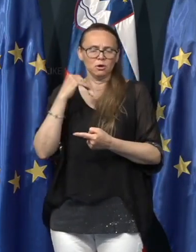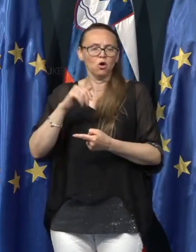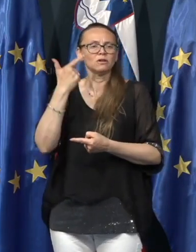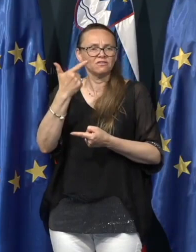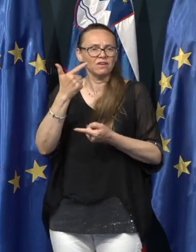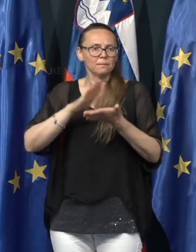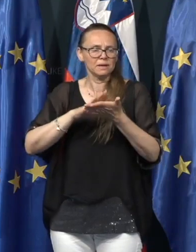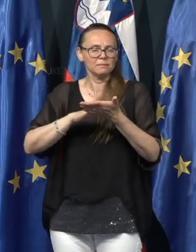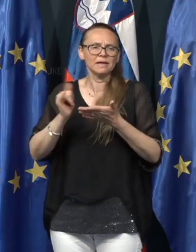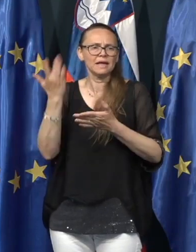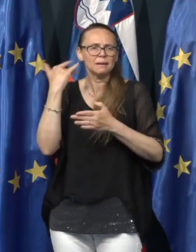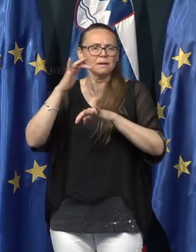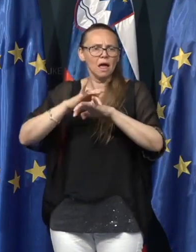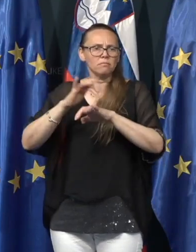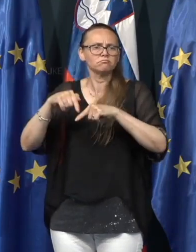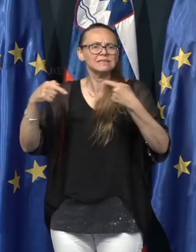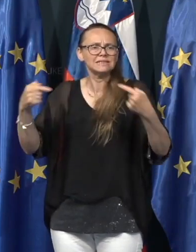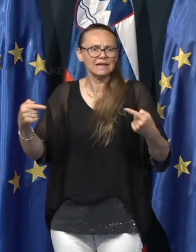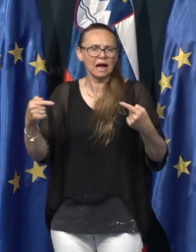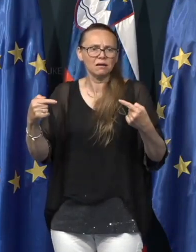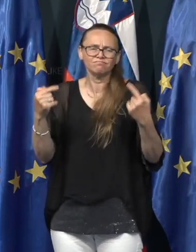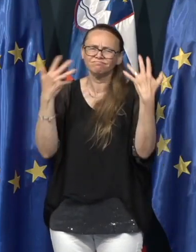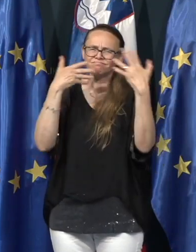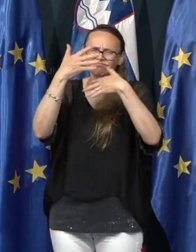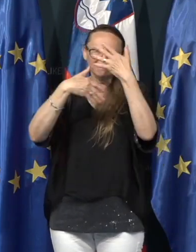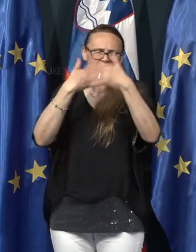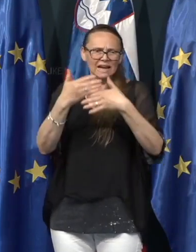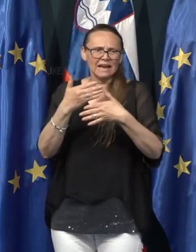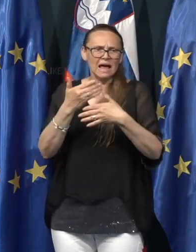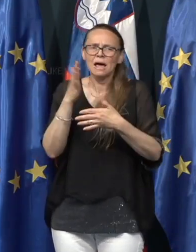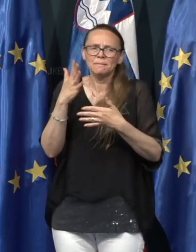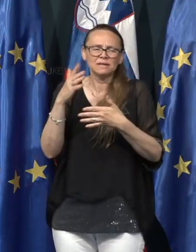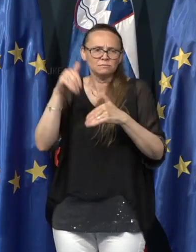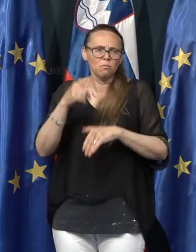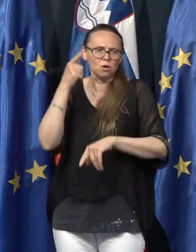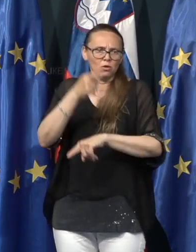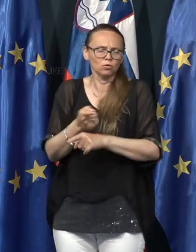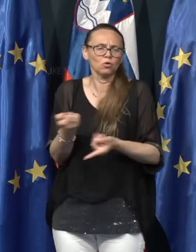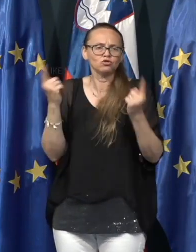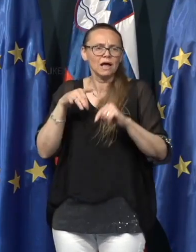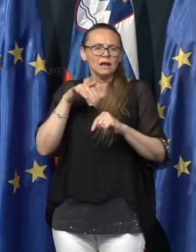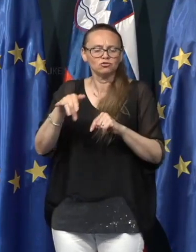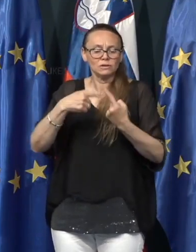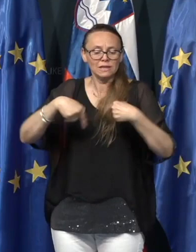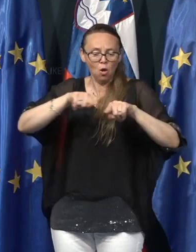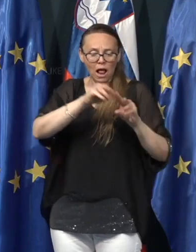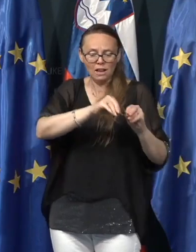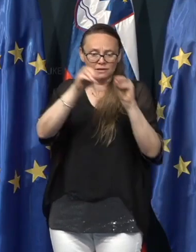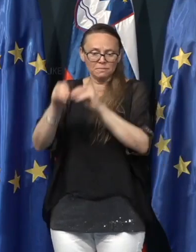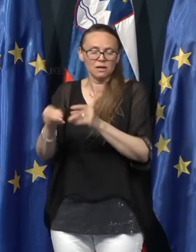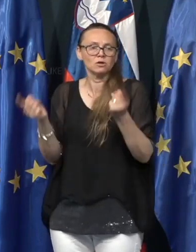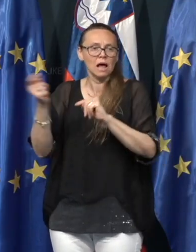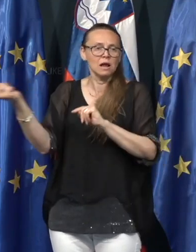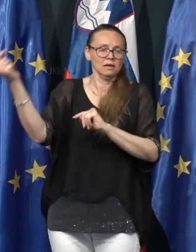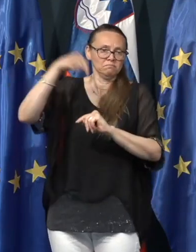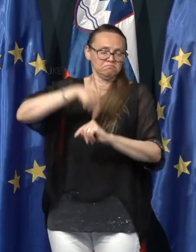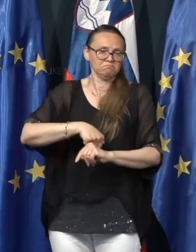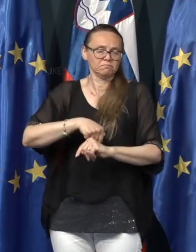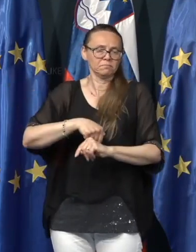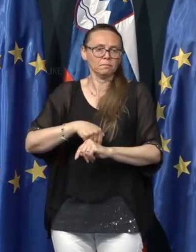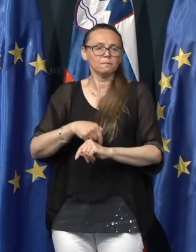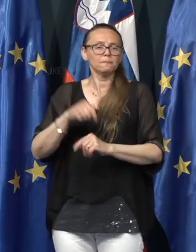epidemiološka slika zabrisana in nismo mogli zaključiti, ali je prišlo za importiran primir ali za lokalen prenos. Še grafičen prikaz.